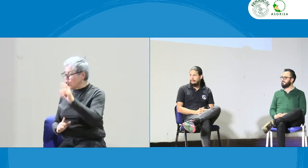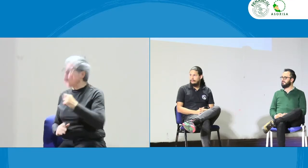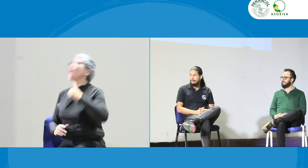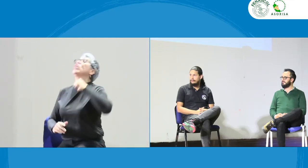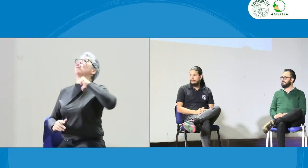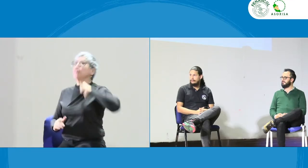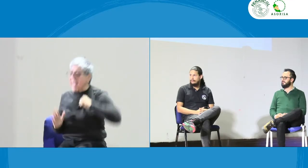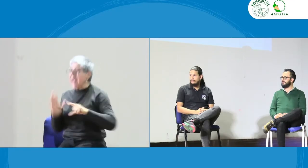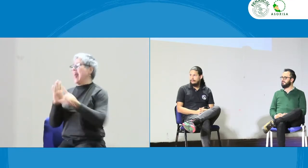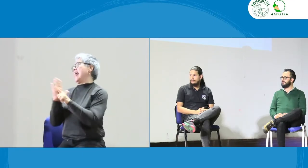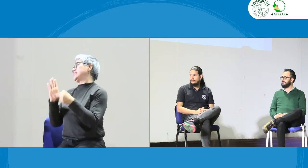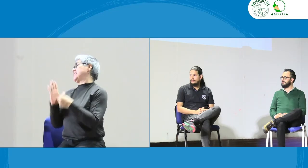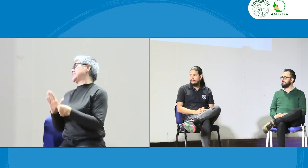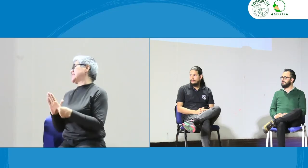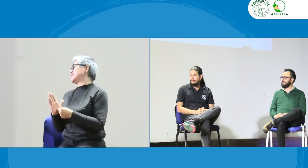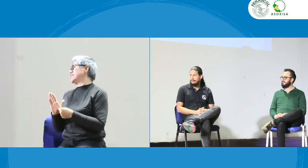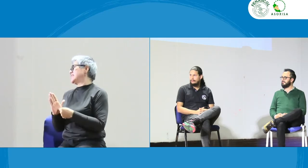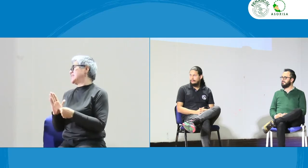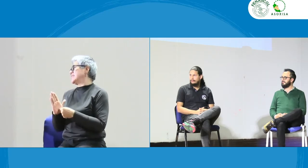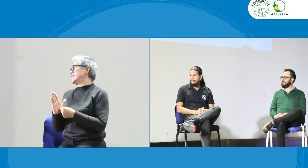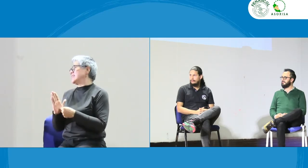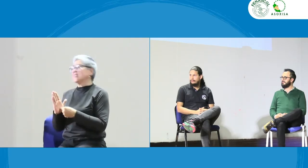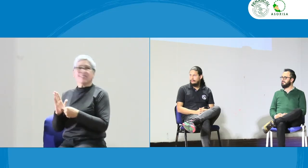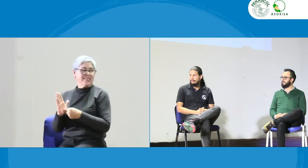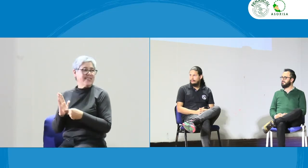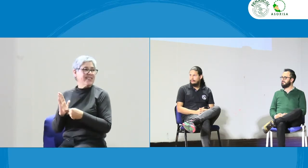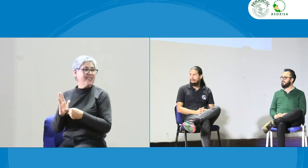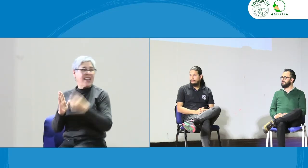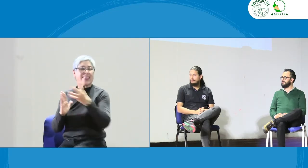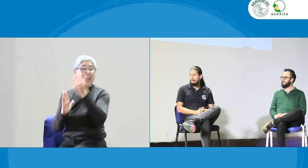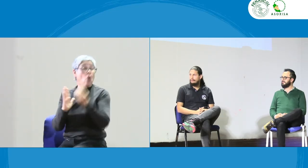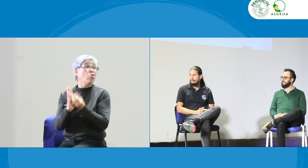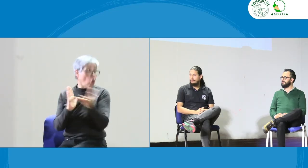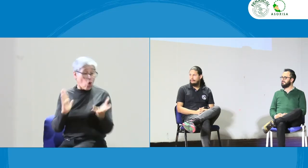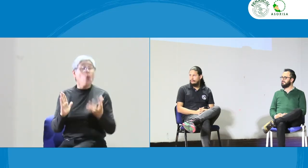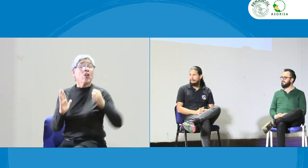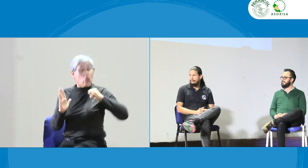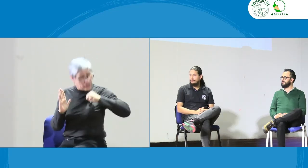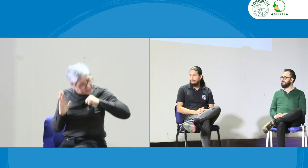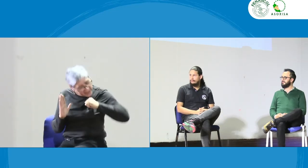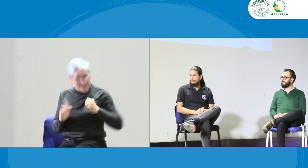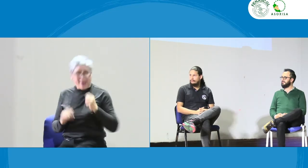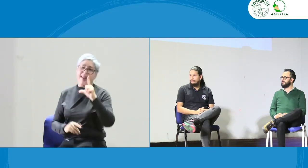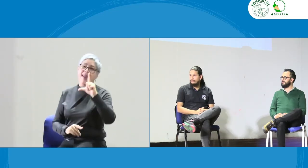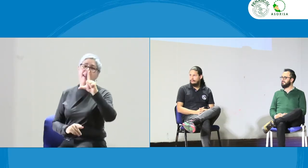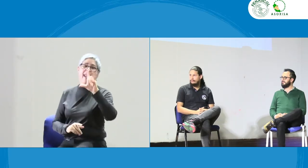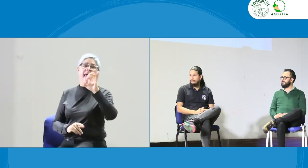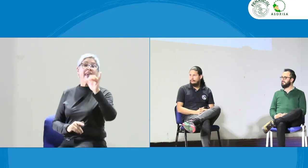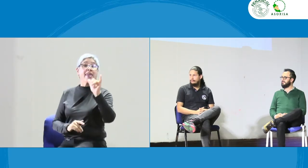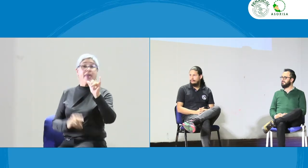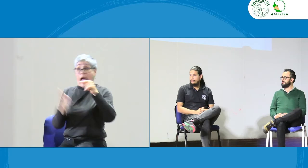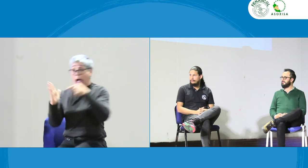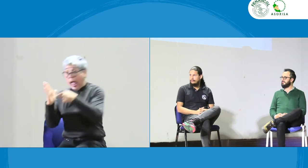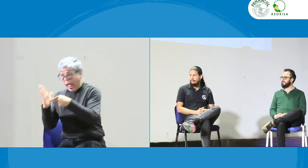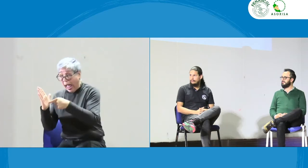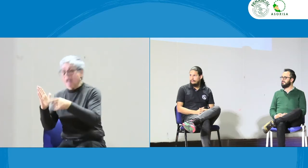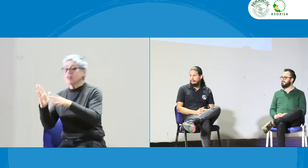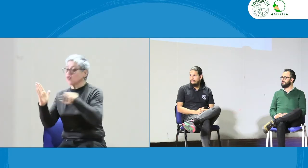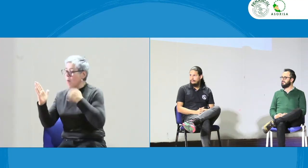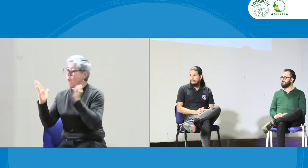forma de reglamentarse ¿sí? mientras que la deontología sí ¿sí? la si hay